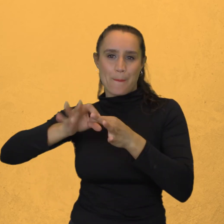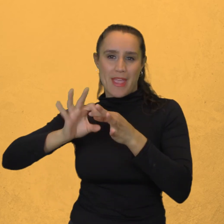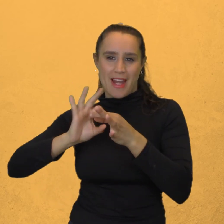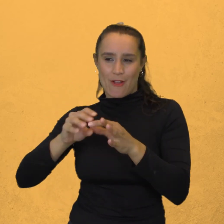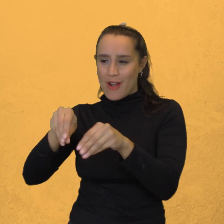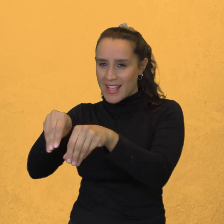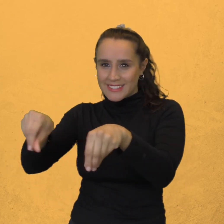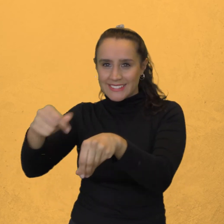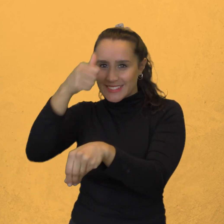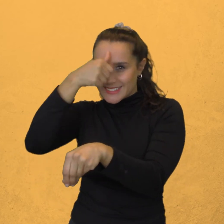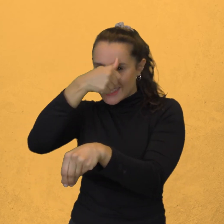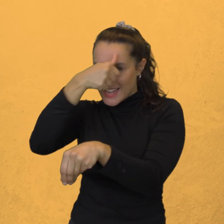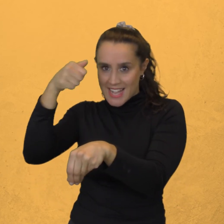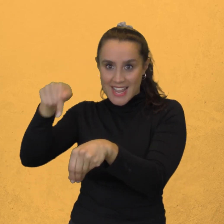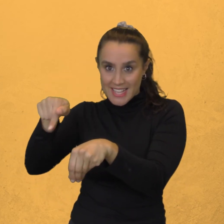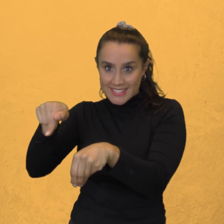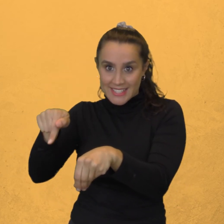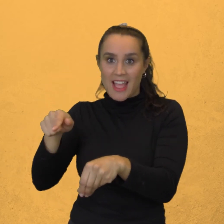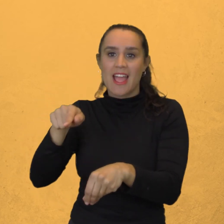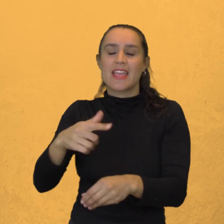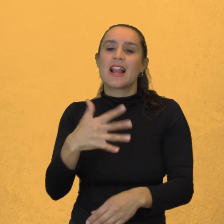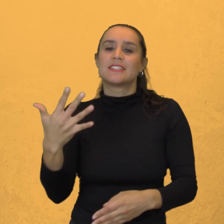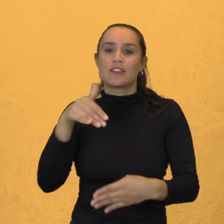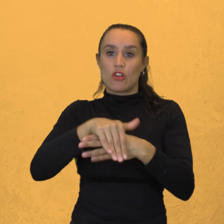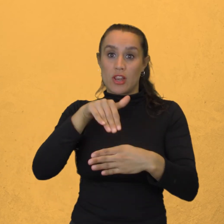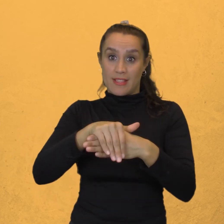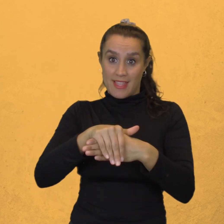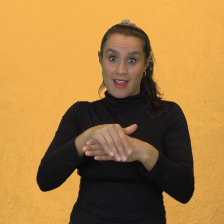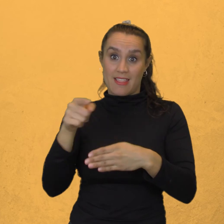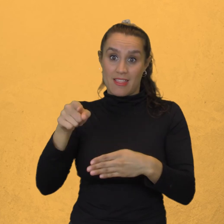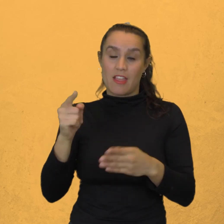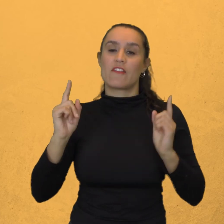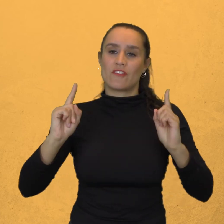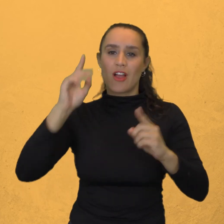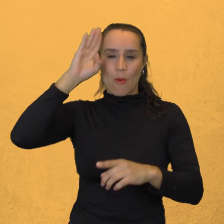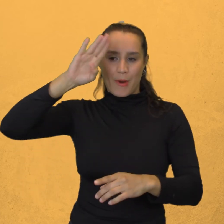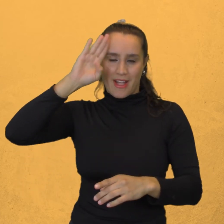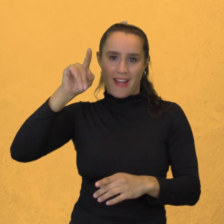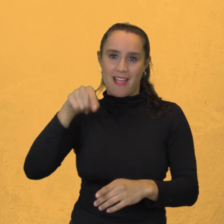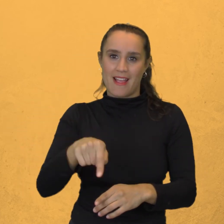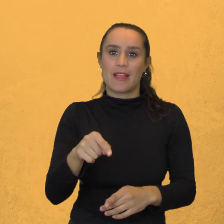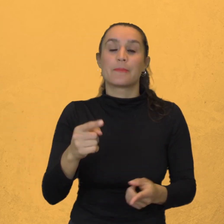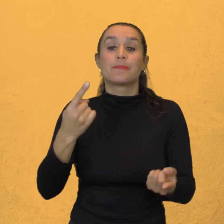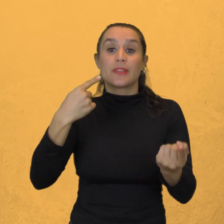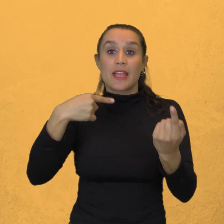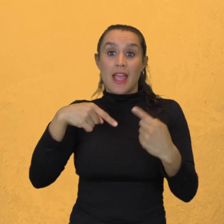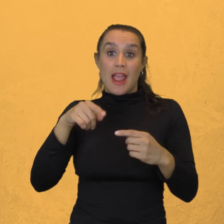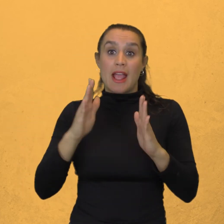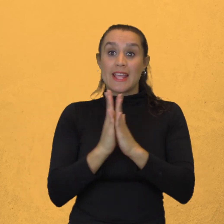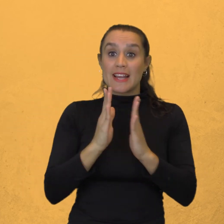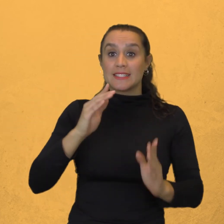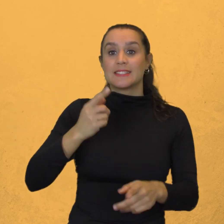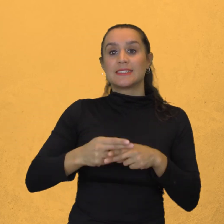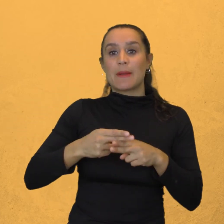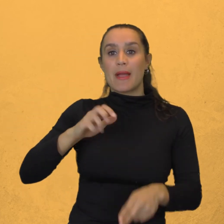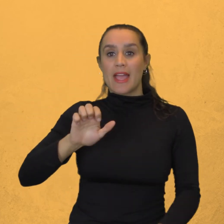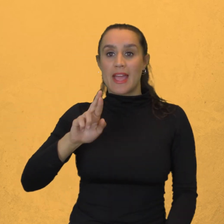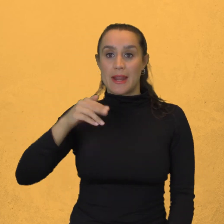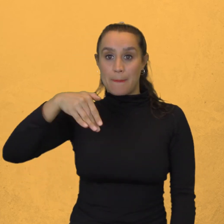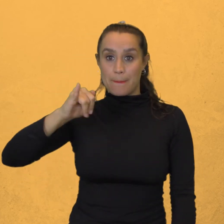tarde La noche anterior Había sido velado En el Paraninfo De la Universidad Del Cauca Donde muchos Vieron la extraña Aparición de una